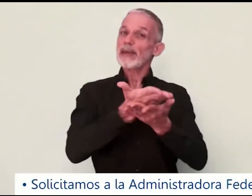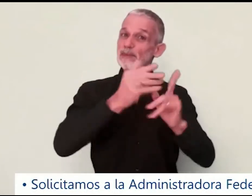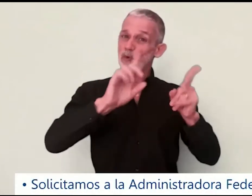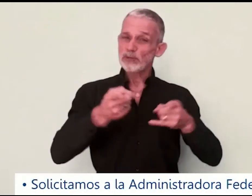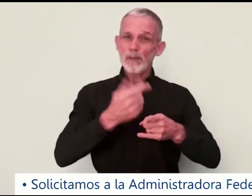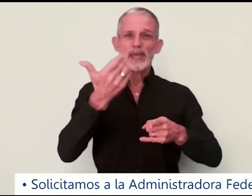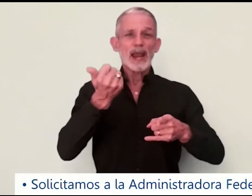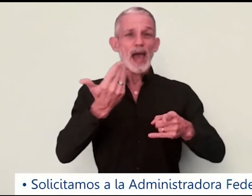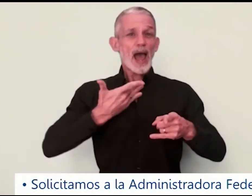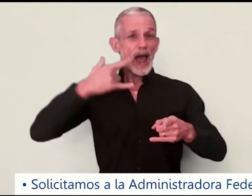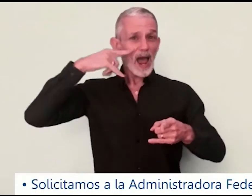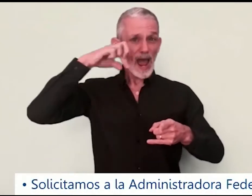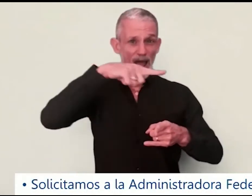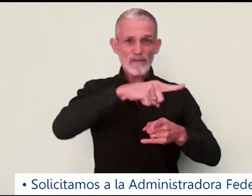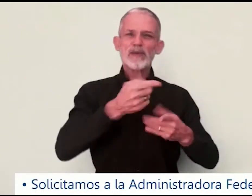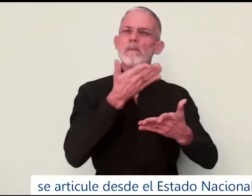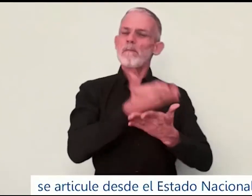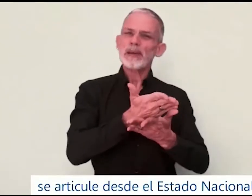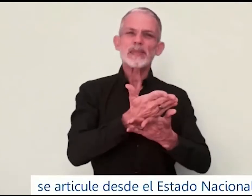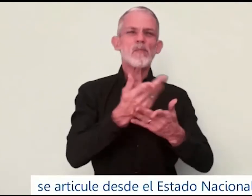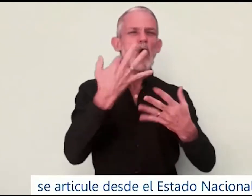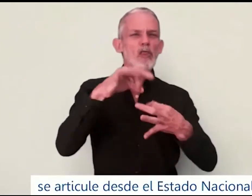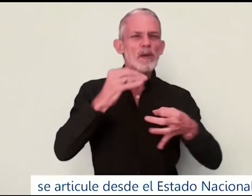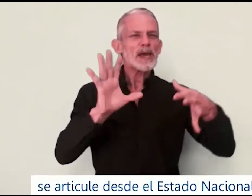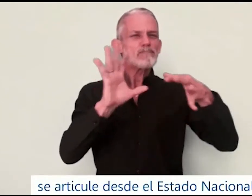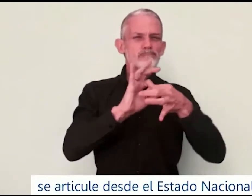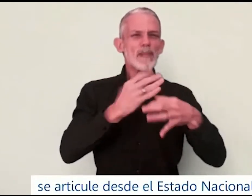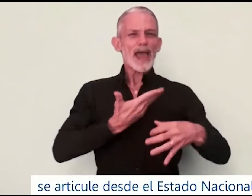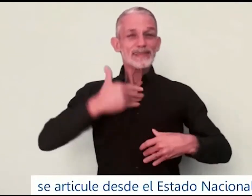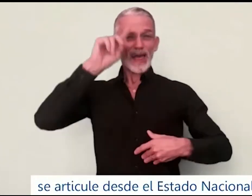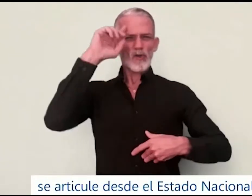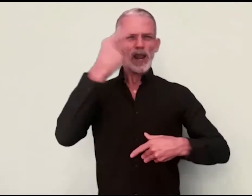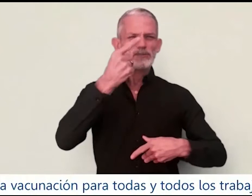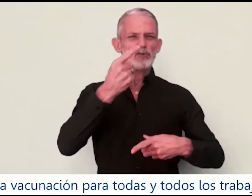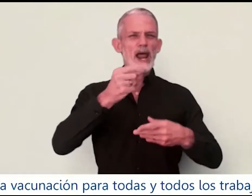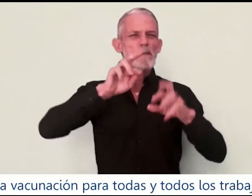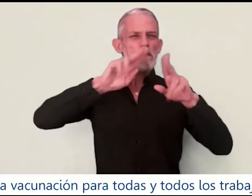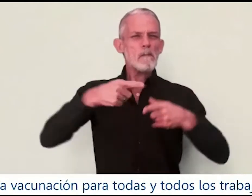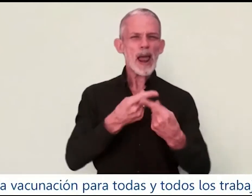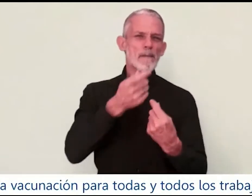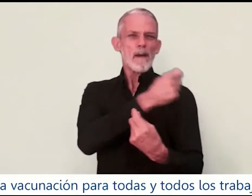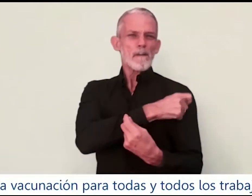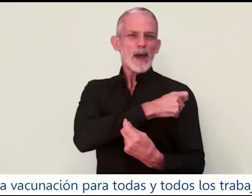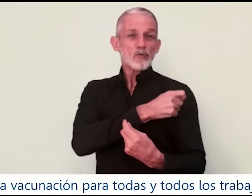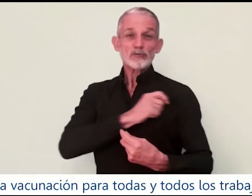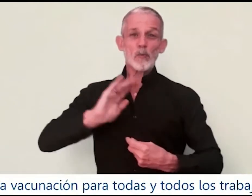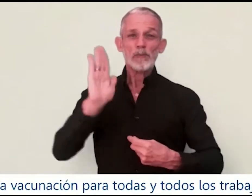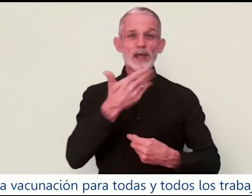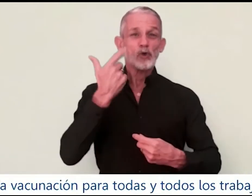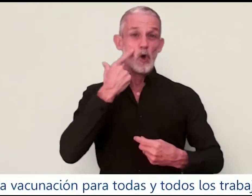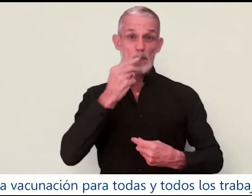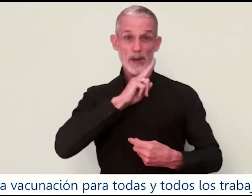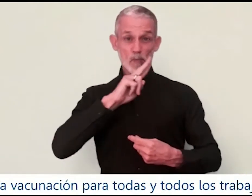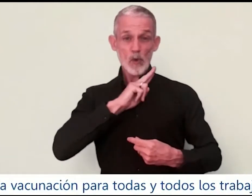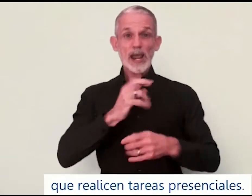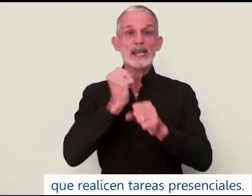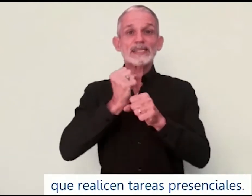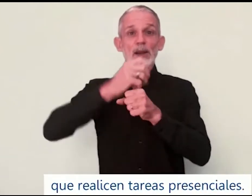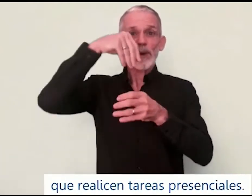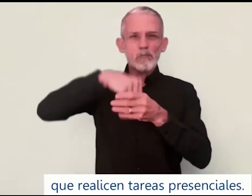Administradora Federal se articule desde el Estado Nacional la vacunación para todas y todos los trabajadores que realicen